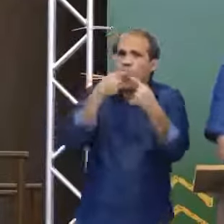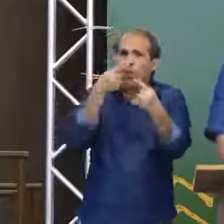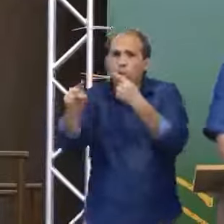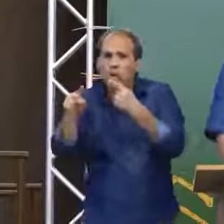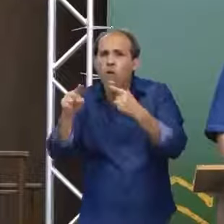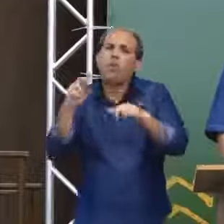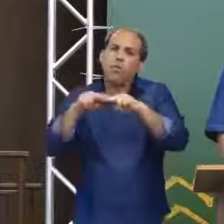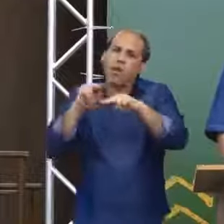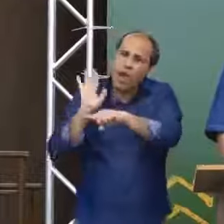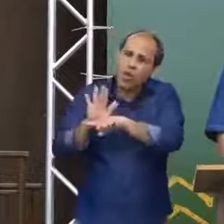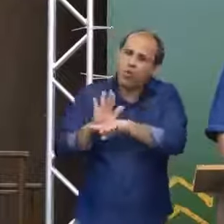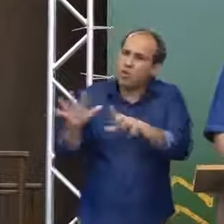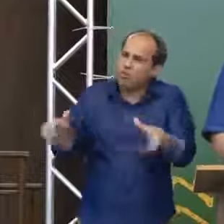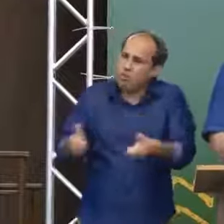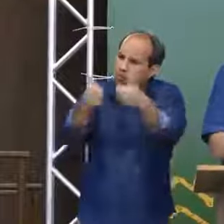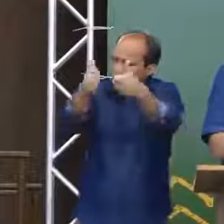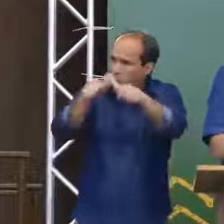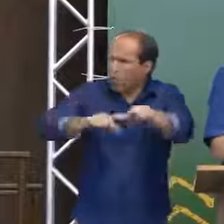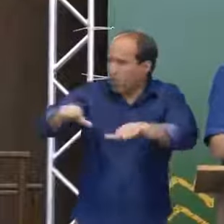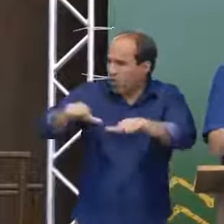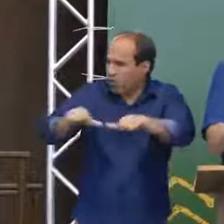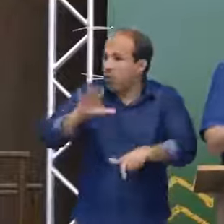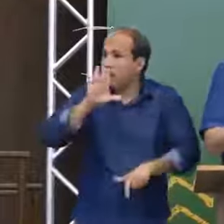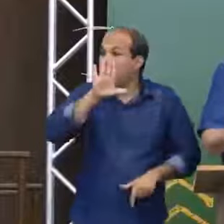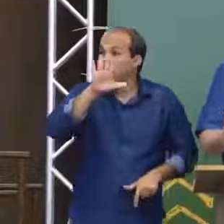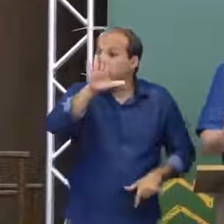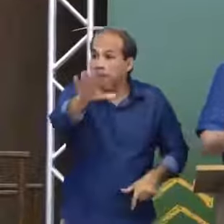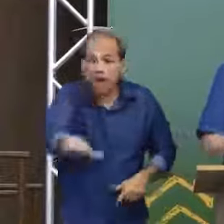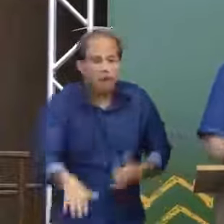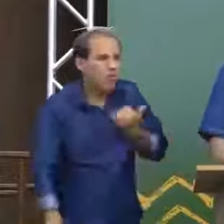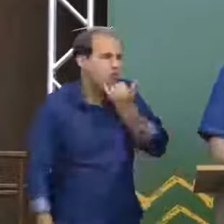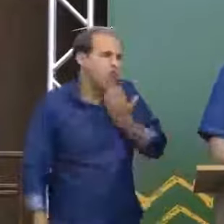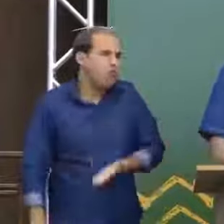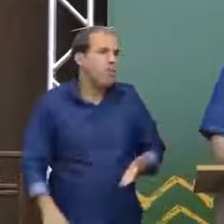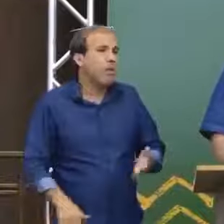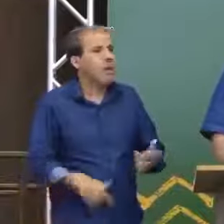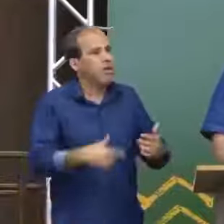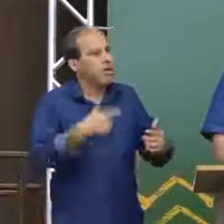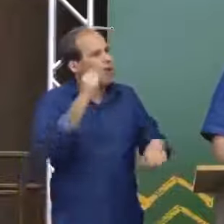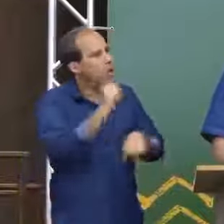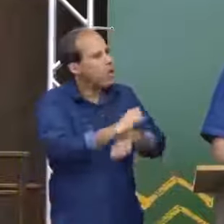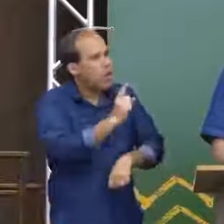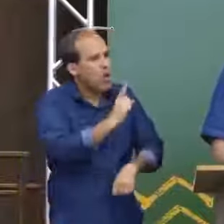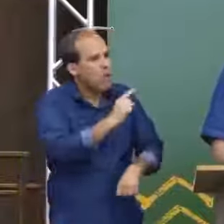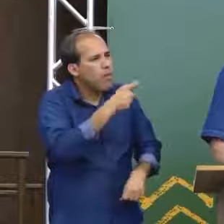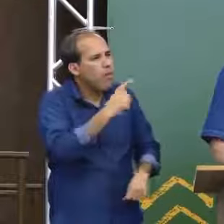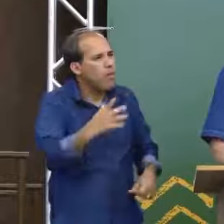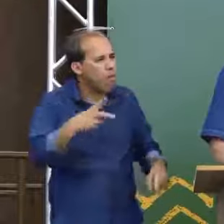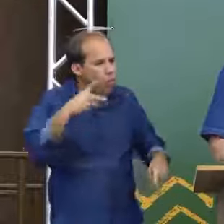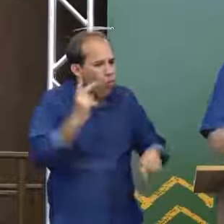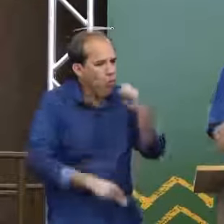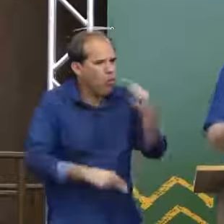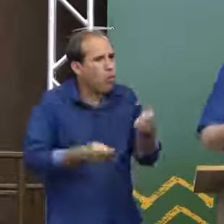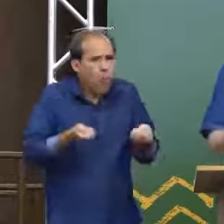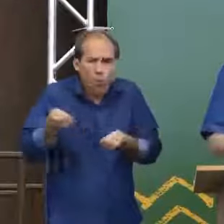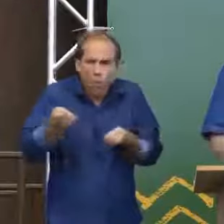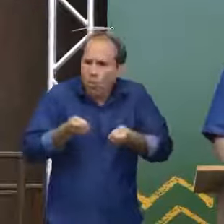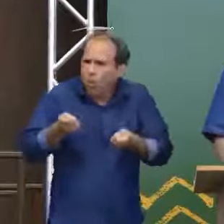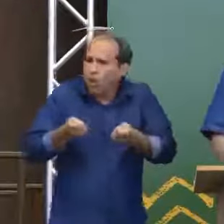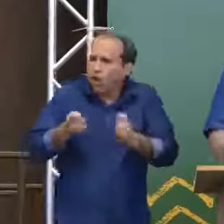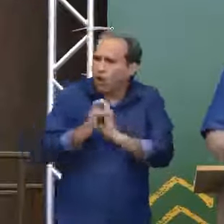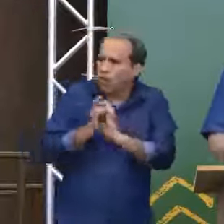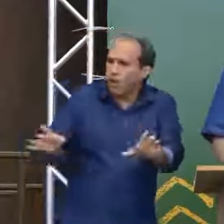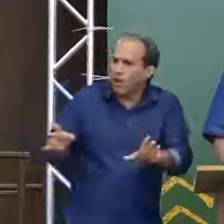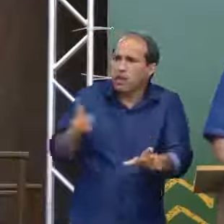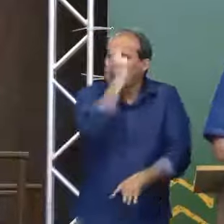o serviço. Agora, da onde menos esperávamos controle sobre liberdade, de lá está